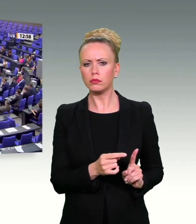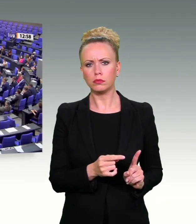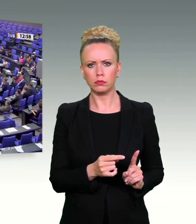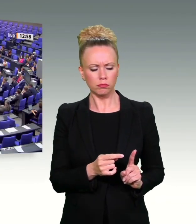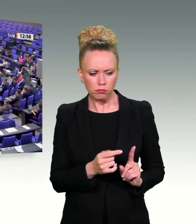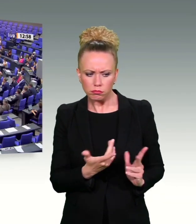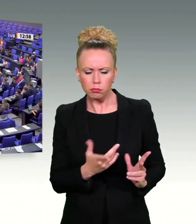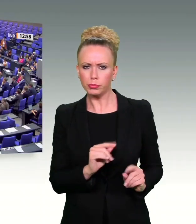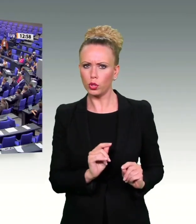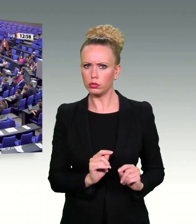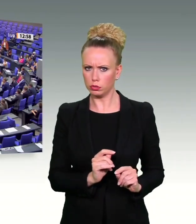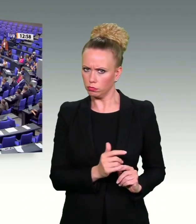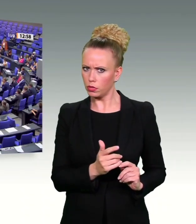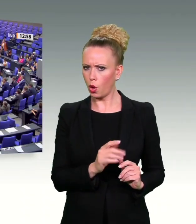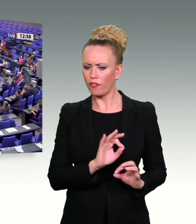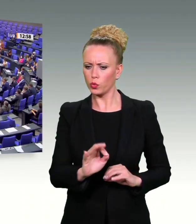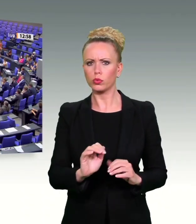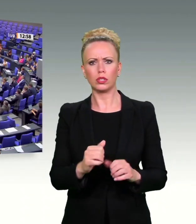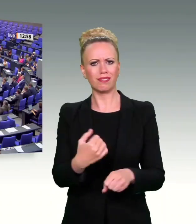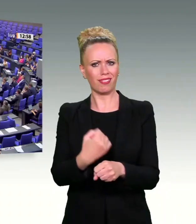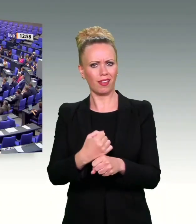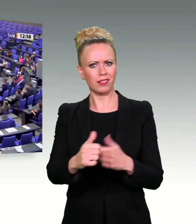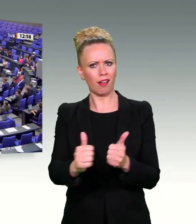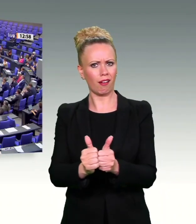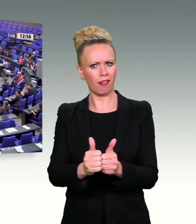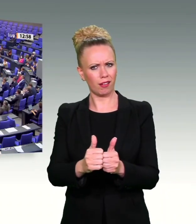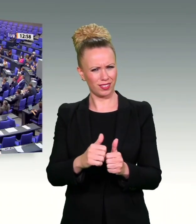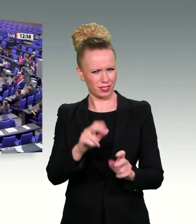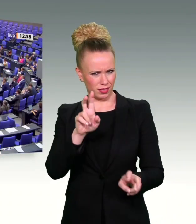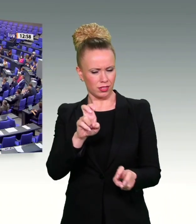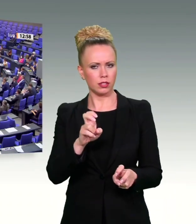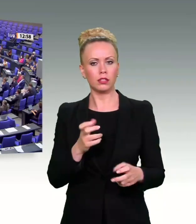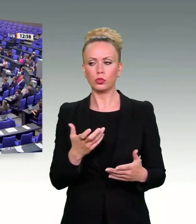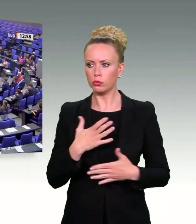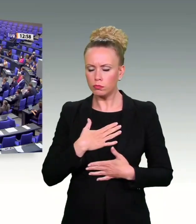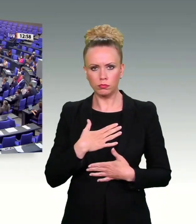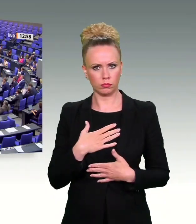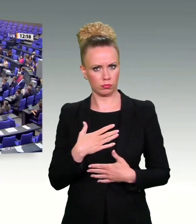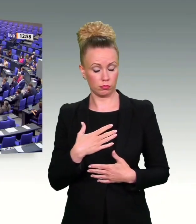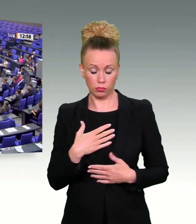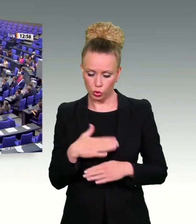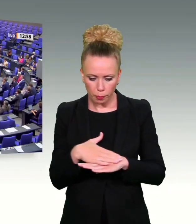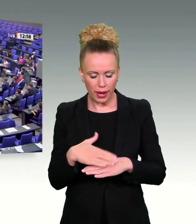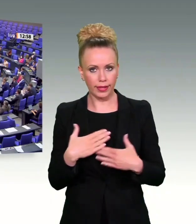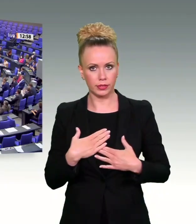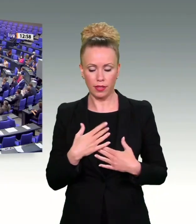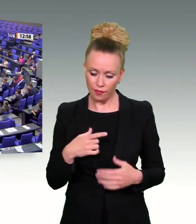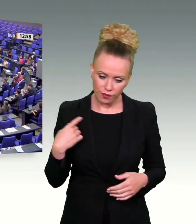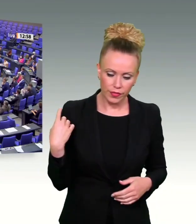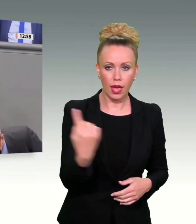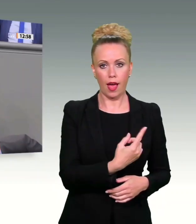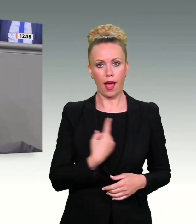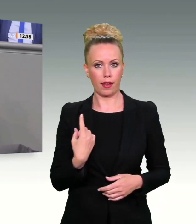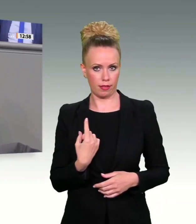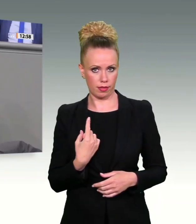ganz deutlich sagen. Wir alle, wir alle gemeinsam, haben das Interesse und haben das